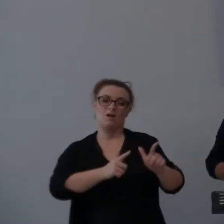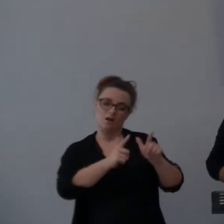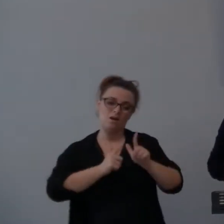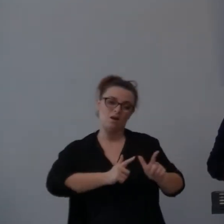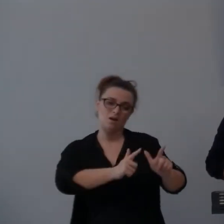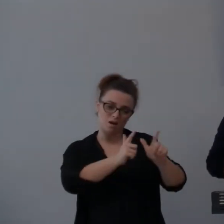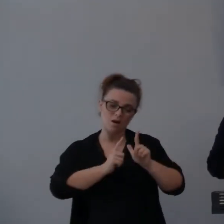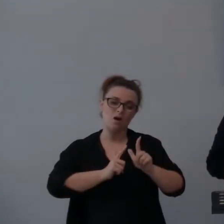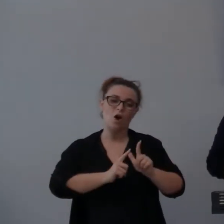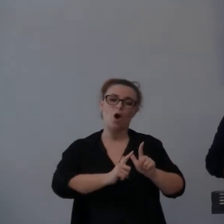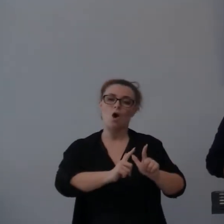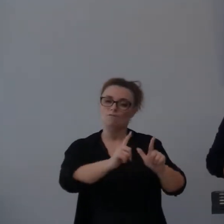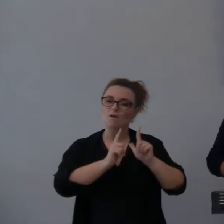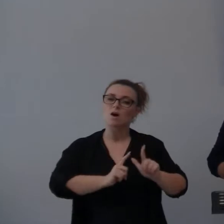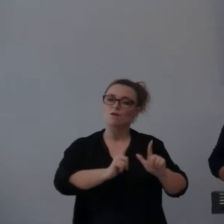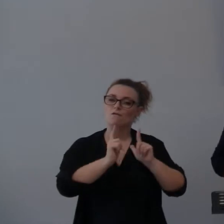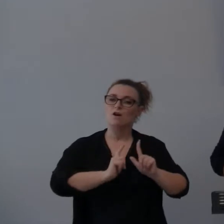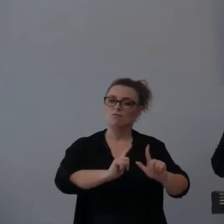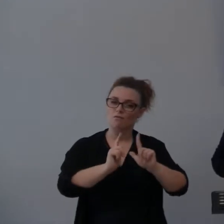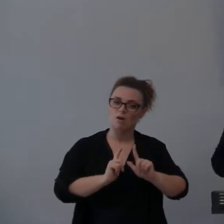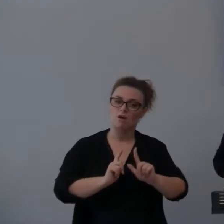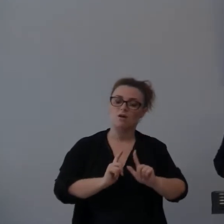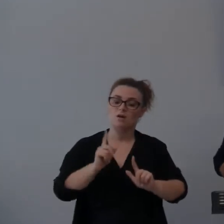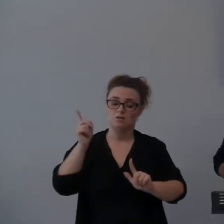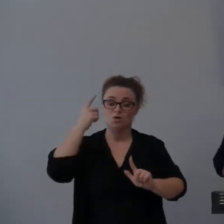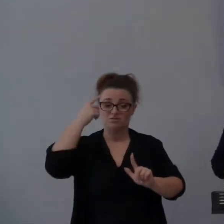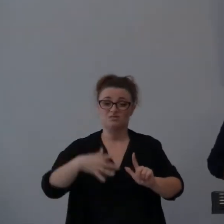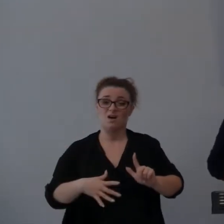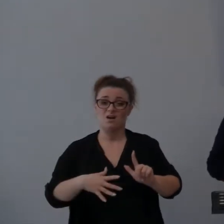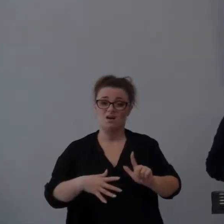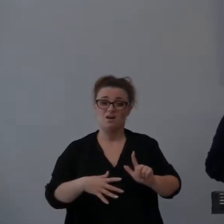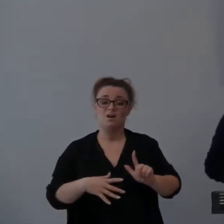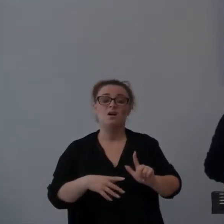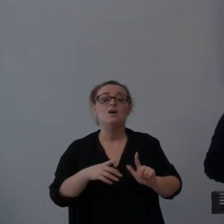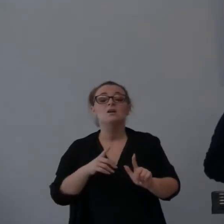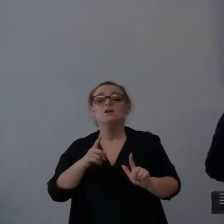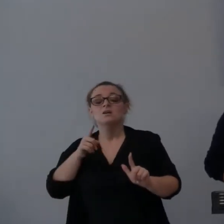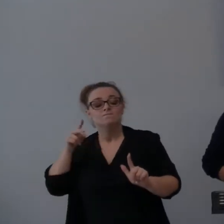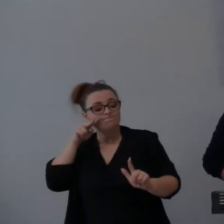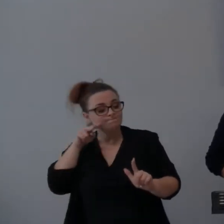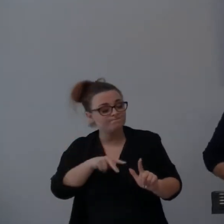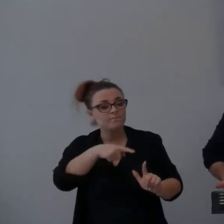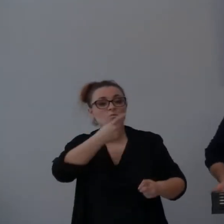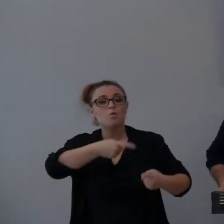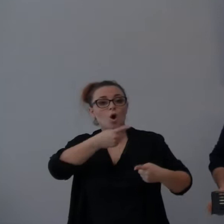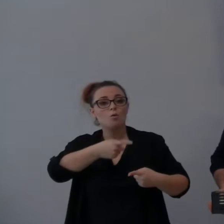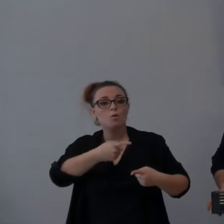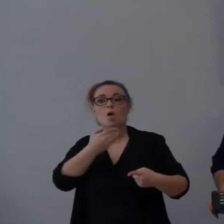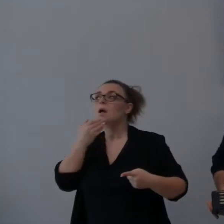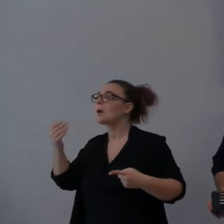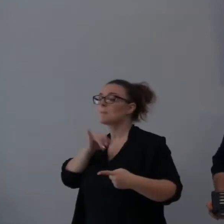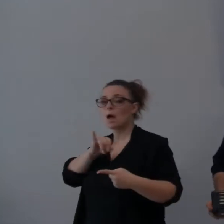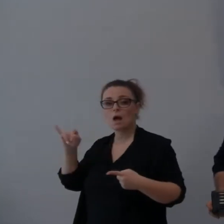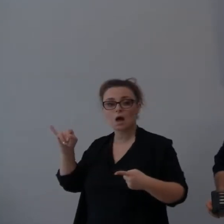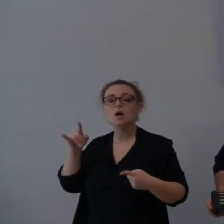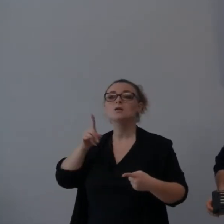ancora una volta, il popolo non mostra gratitudine, non mostra riconoscenza. Quindi Dio è arrabbiato